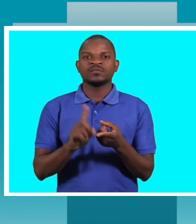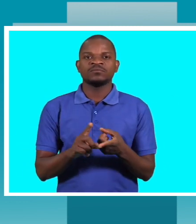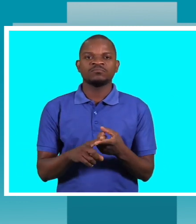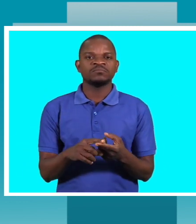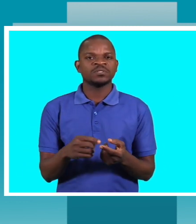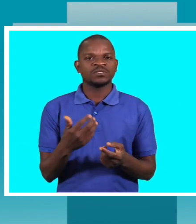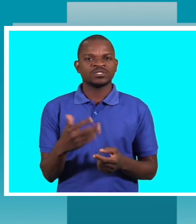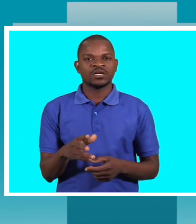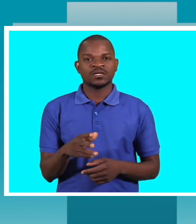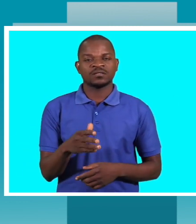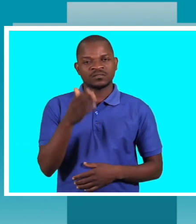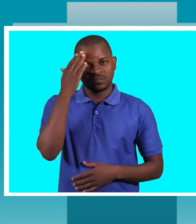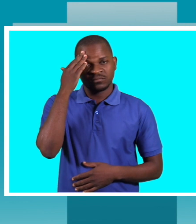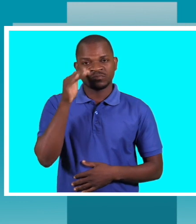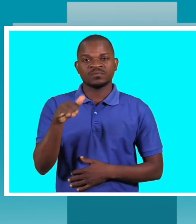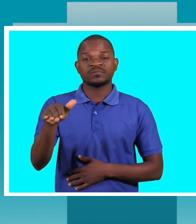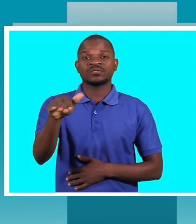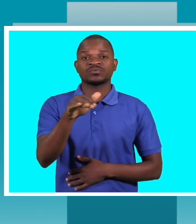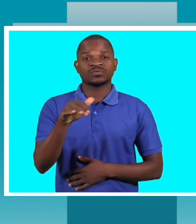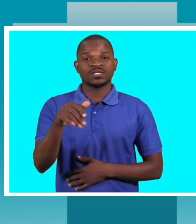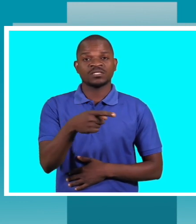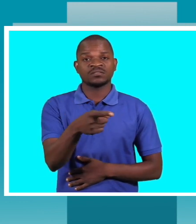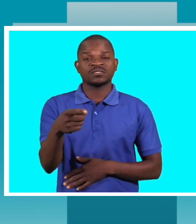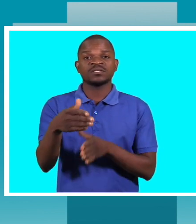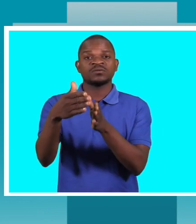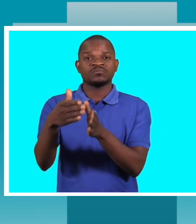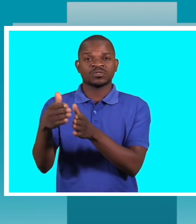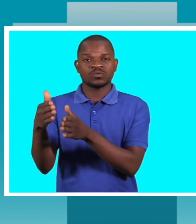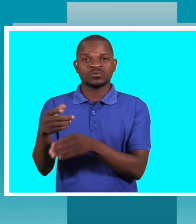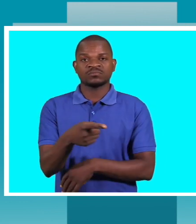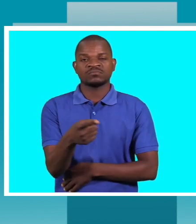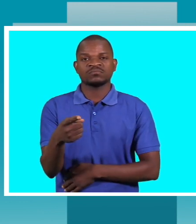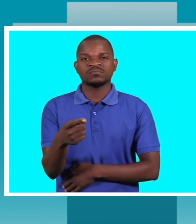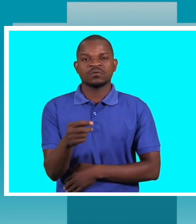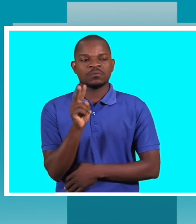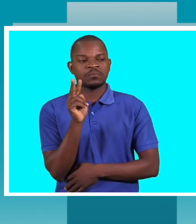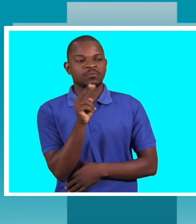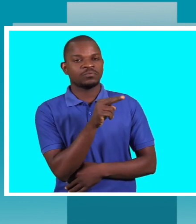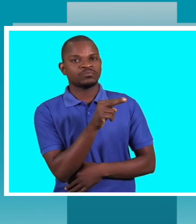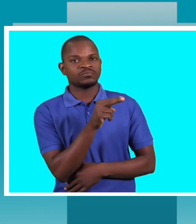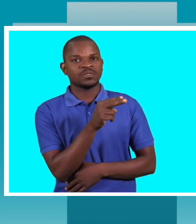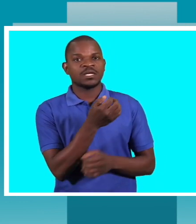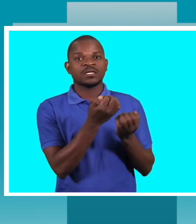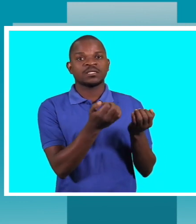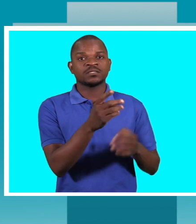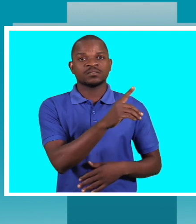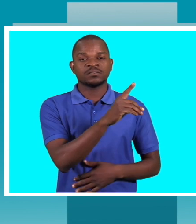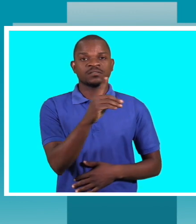a sociedade tem uma forma de ver a criança com deficiência.